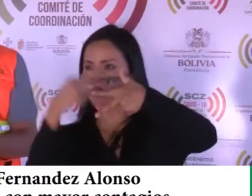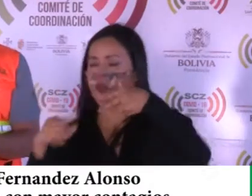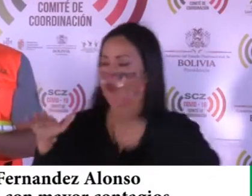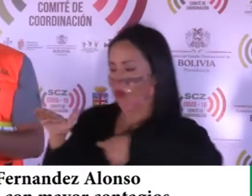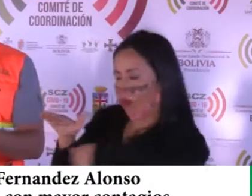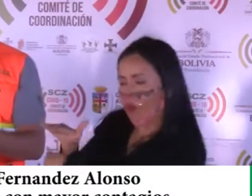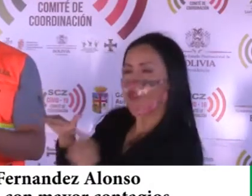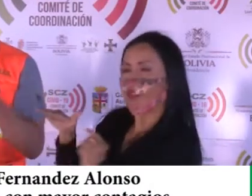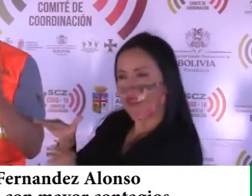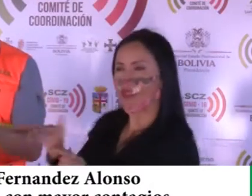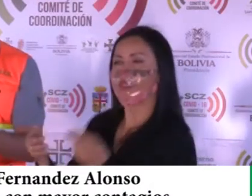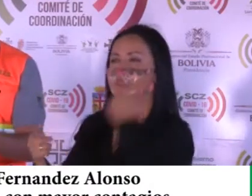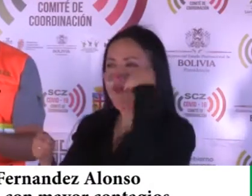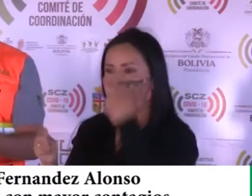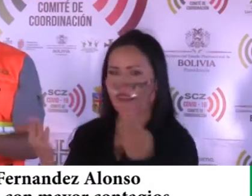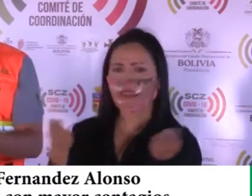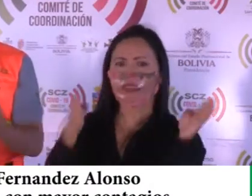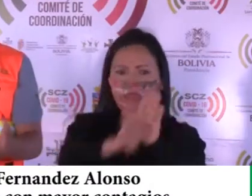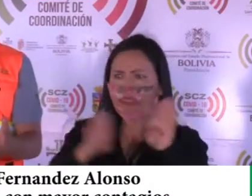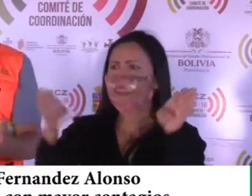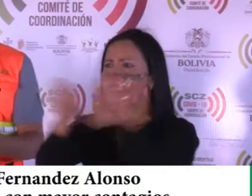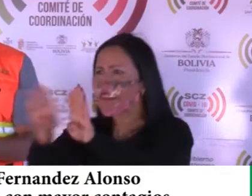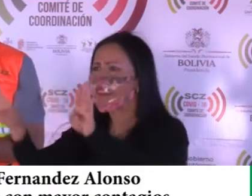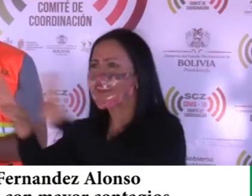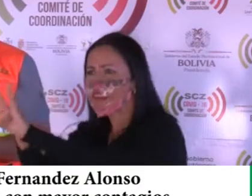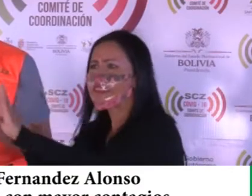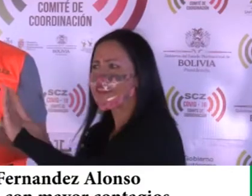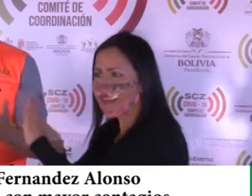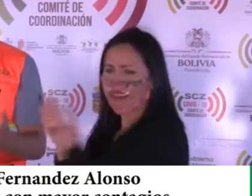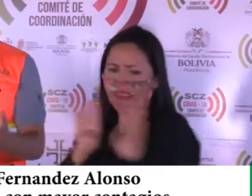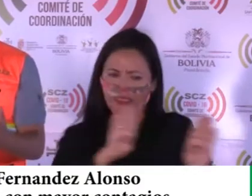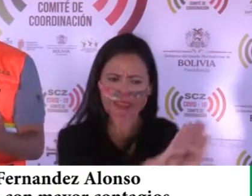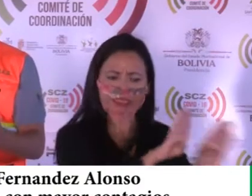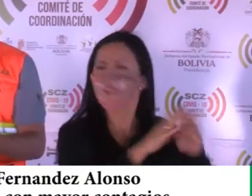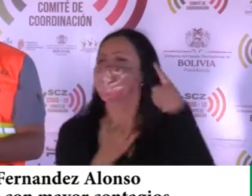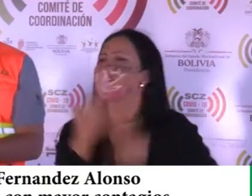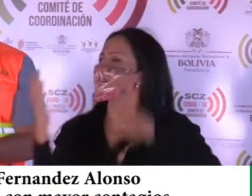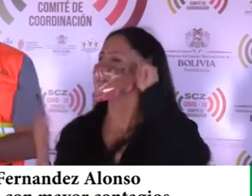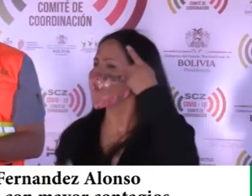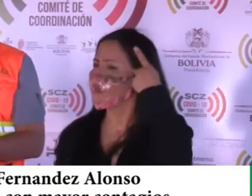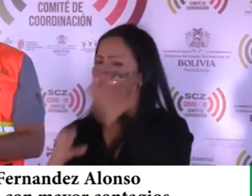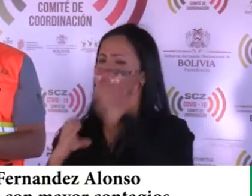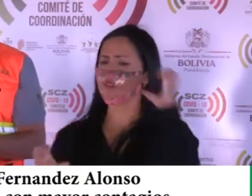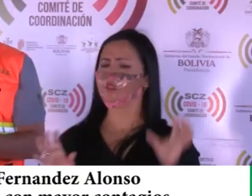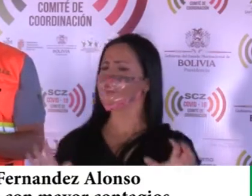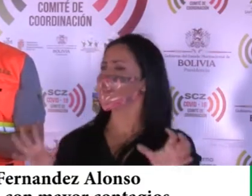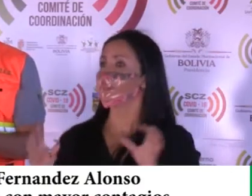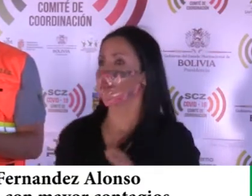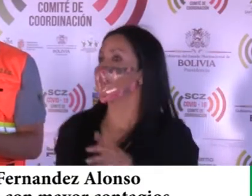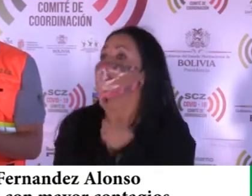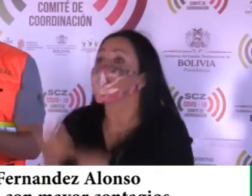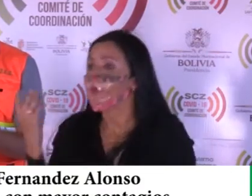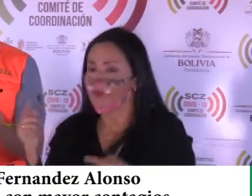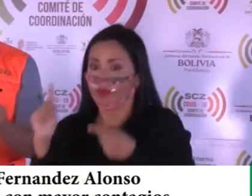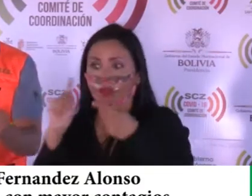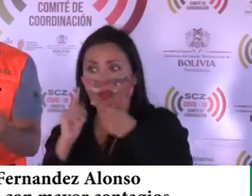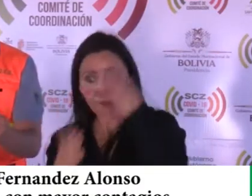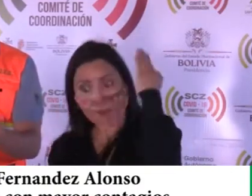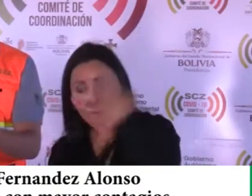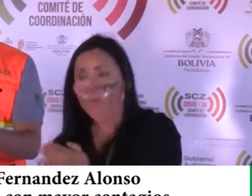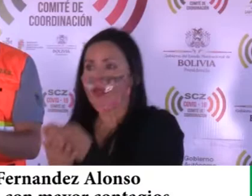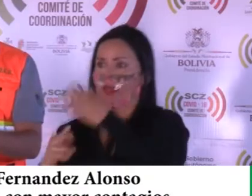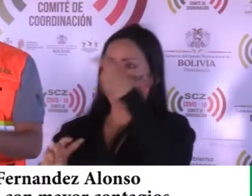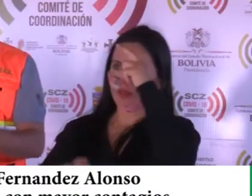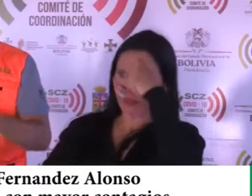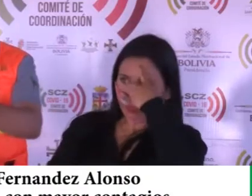cuarentena, en cuanto a encapsulamiento. Lo que hacemos con esta política de desinfección es no solamente de frenar